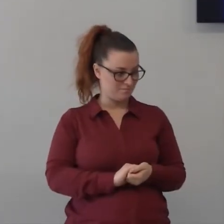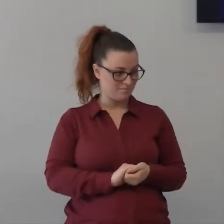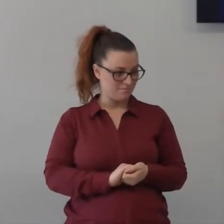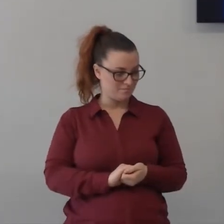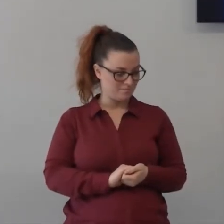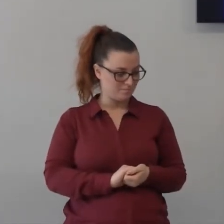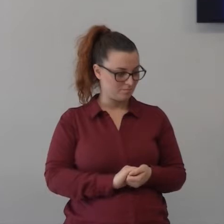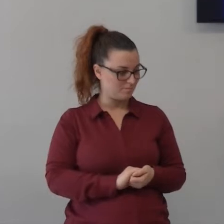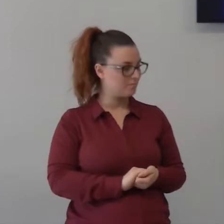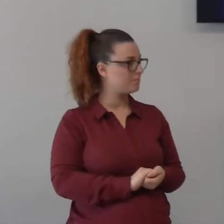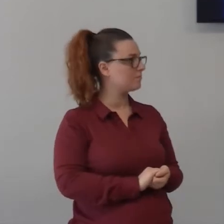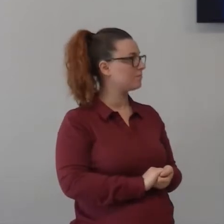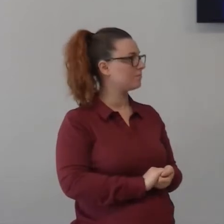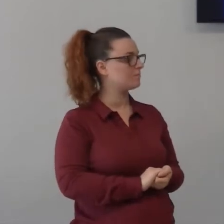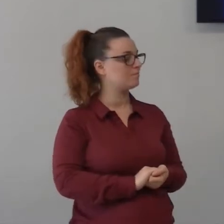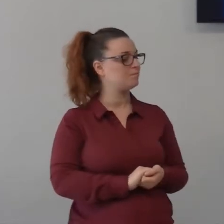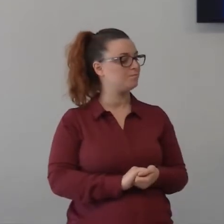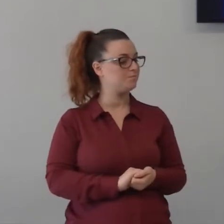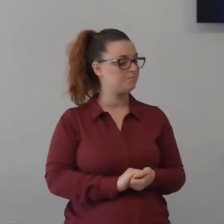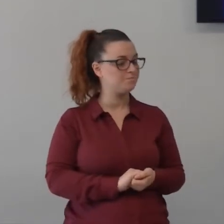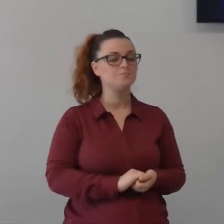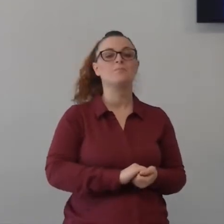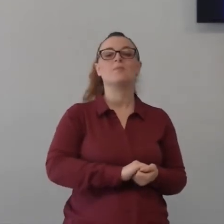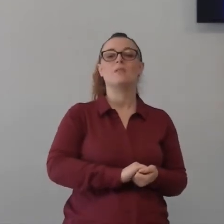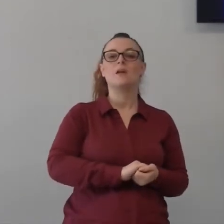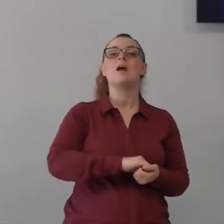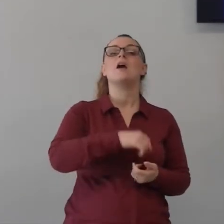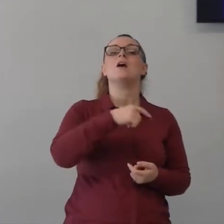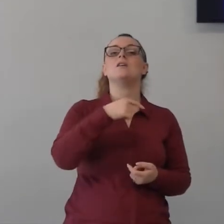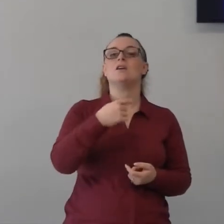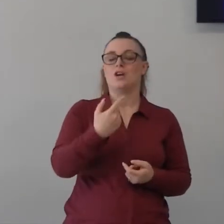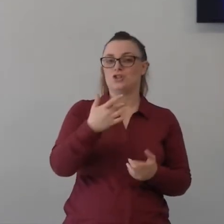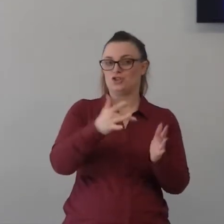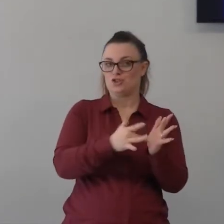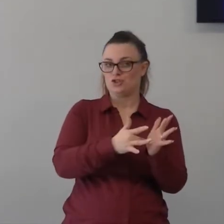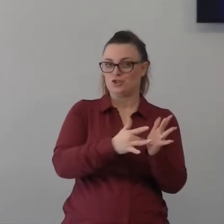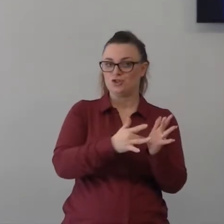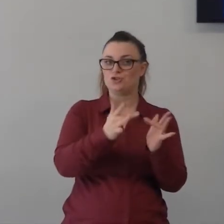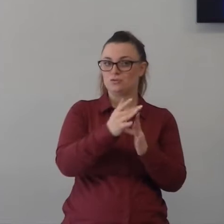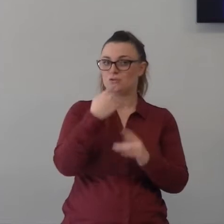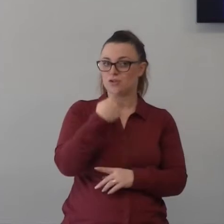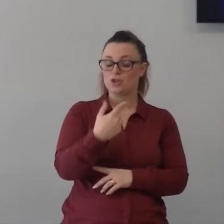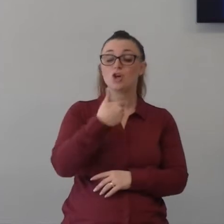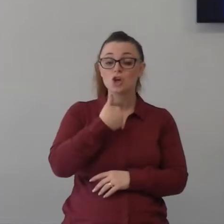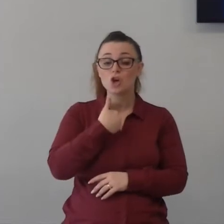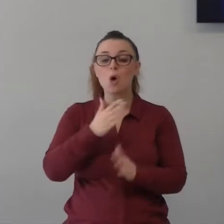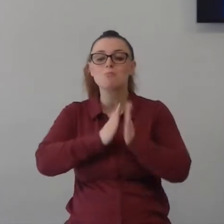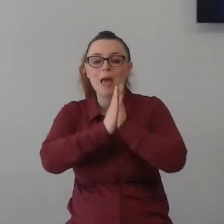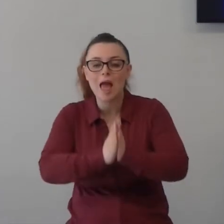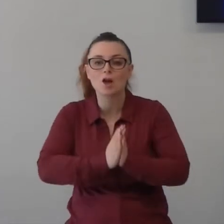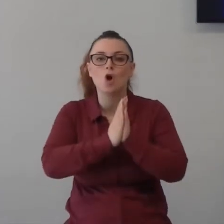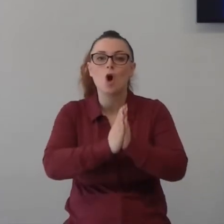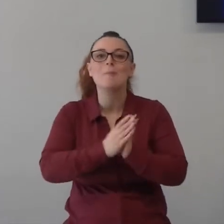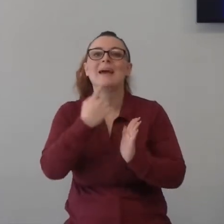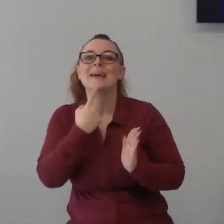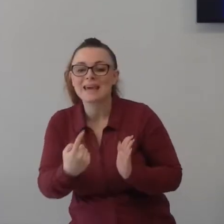capitolo 17 versetto 9 io prego per loro i discepoli non prego per il mondo ma per